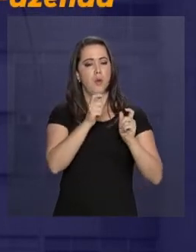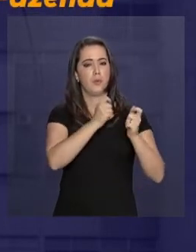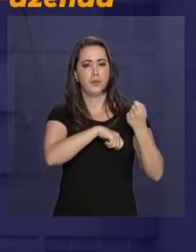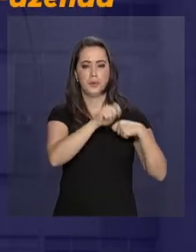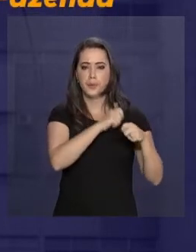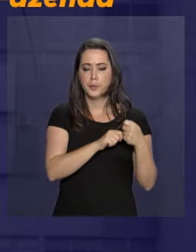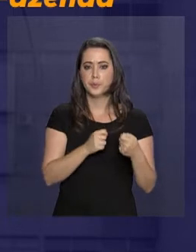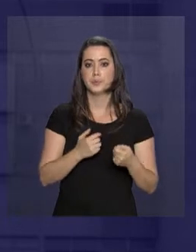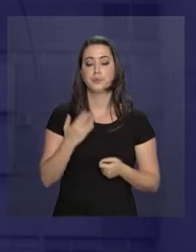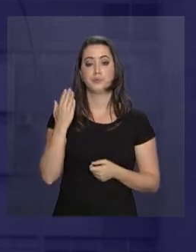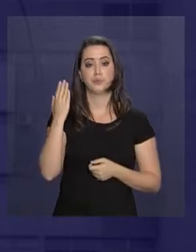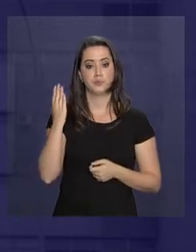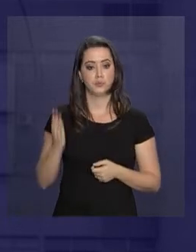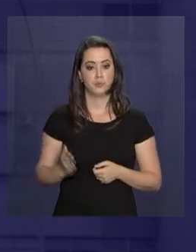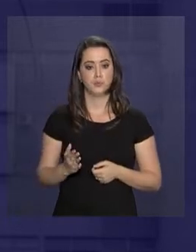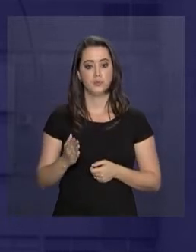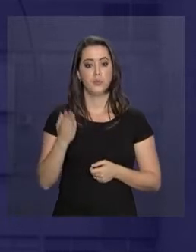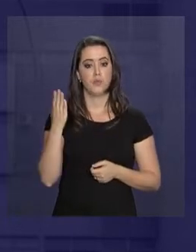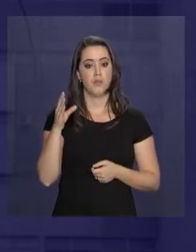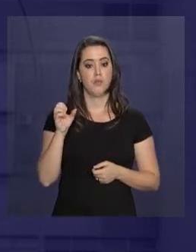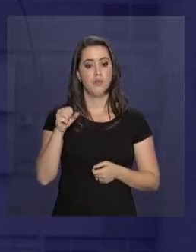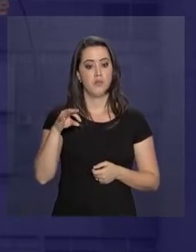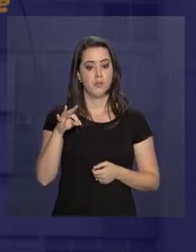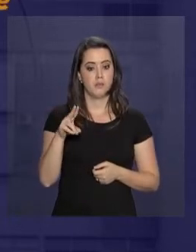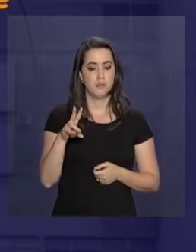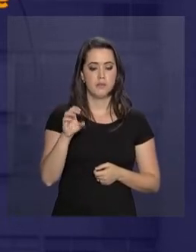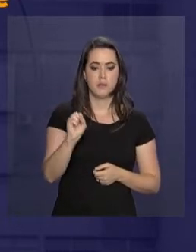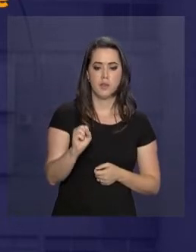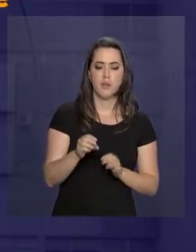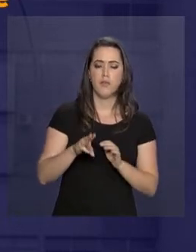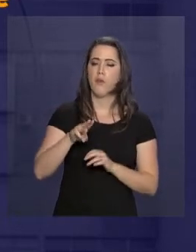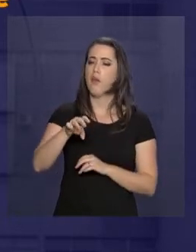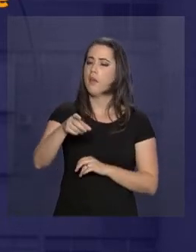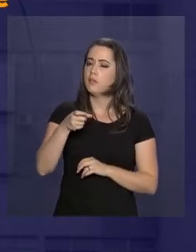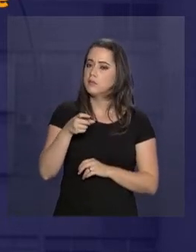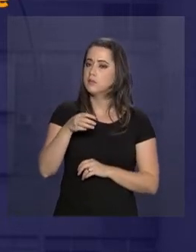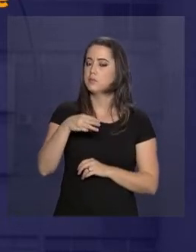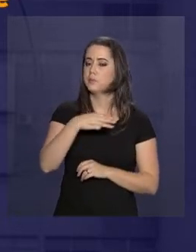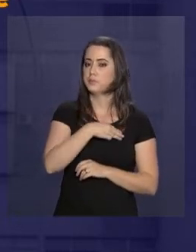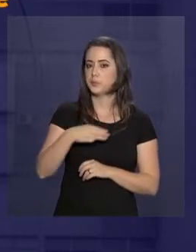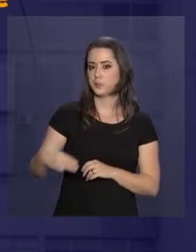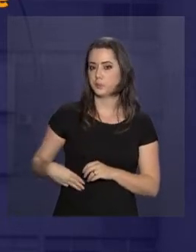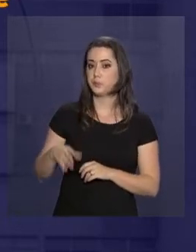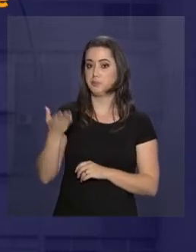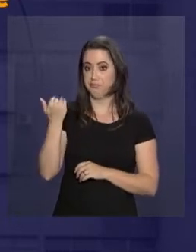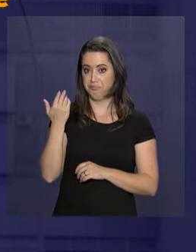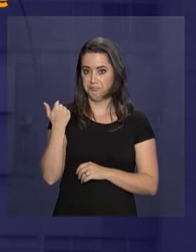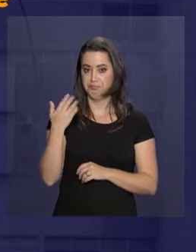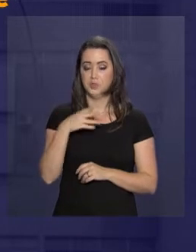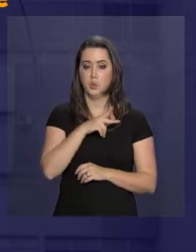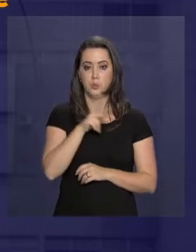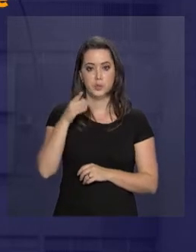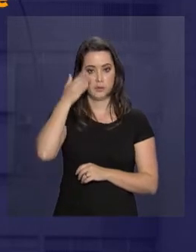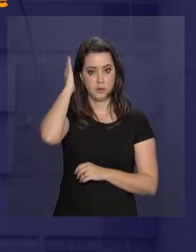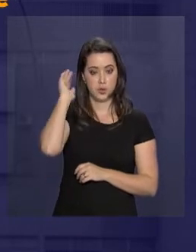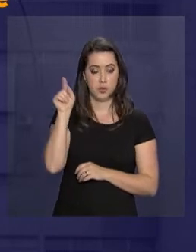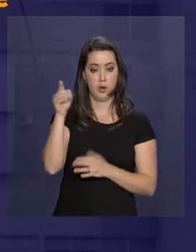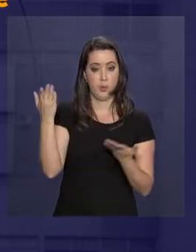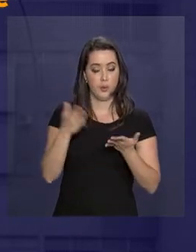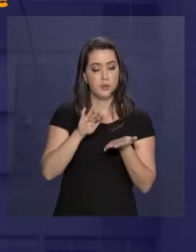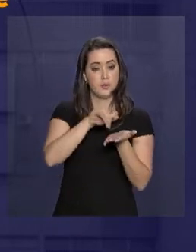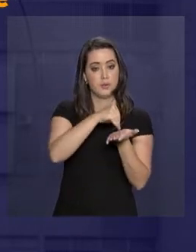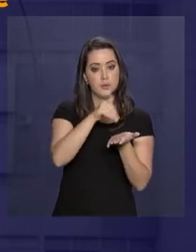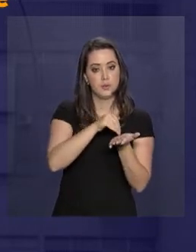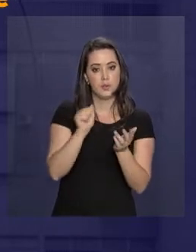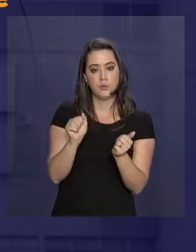-Geral da Fazenda. Esteves Conago, ex-ministro do Planejamento do Governo de Michel Temer, é o secretário